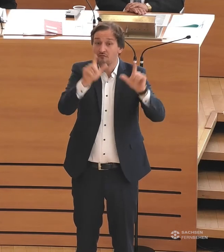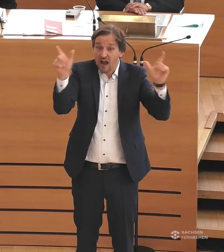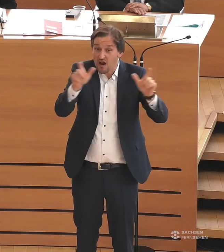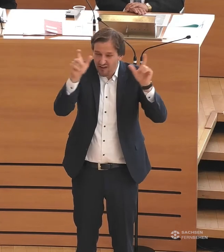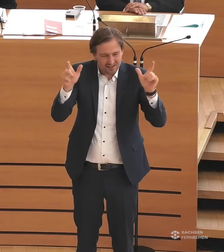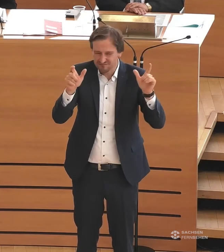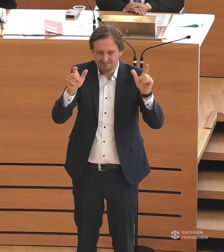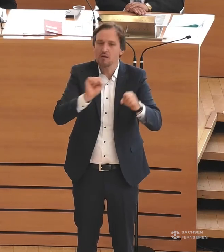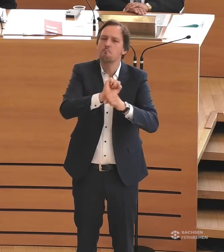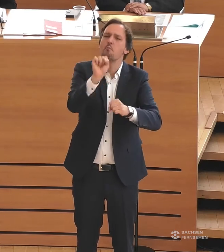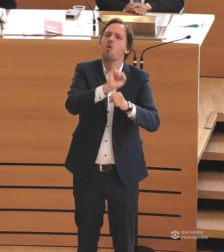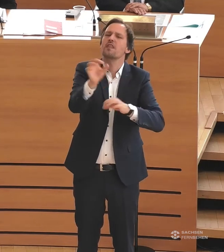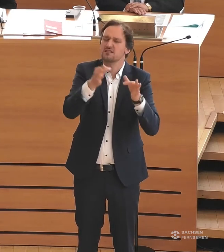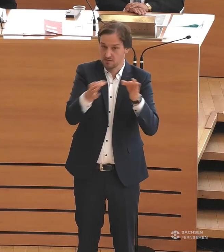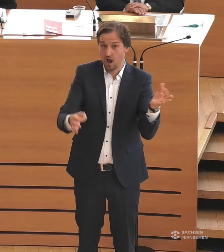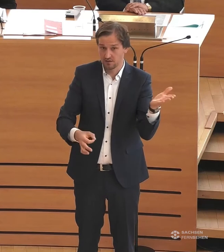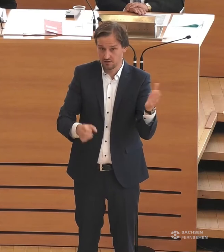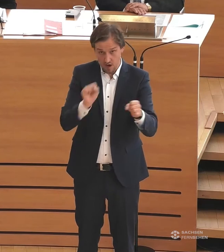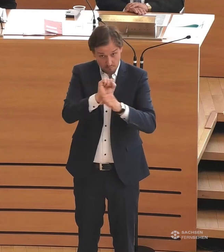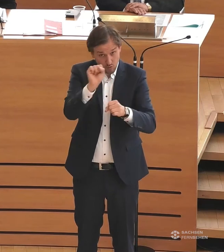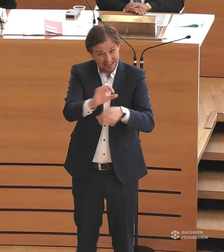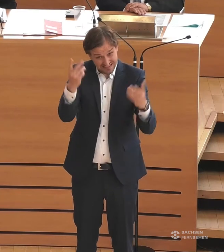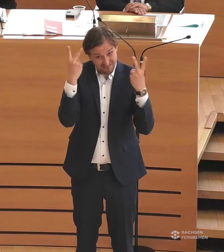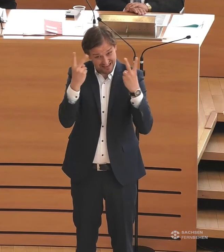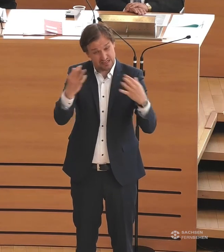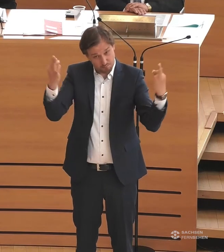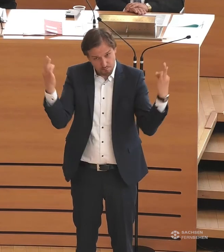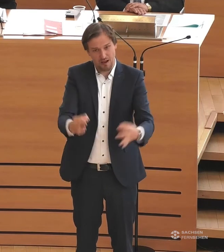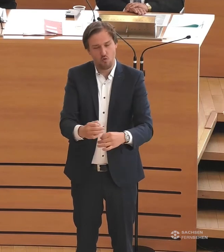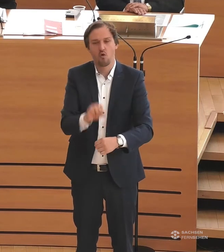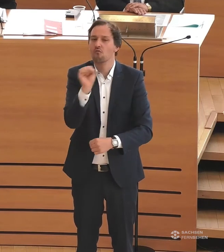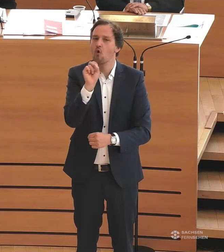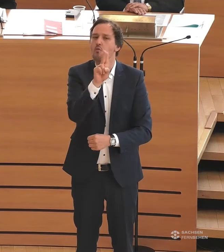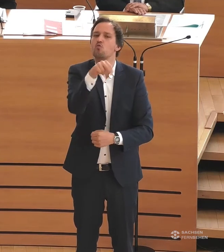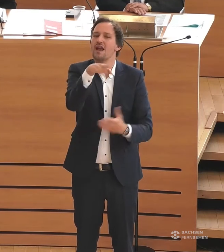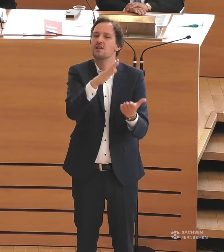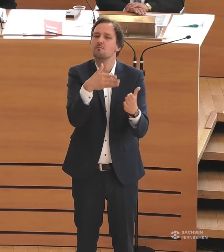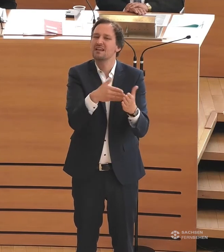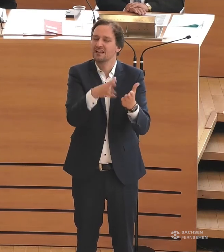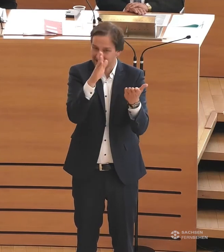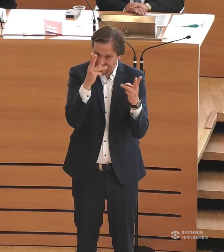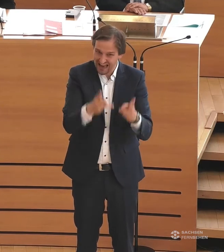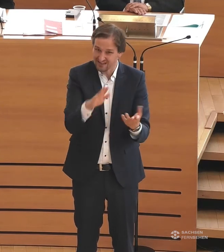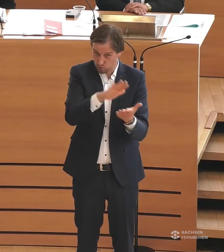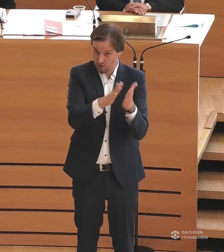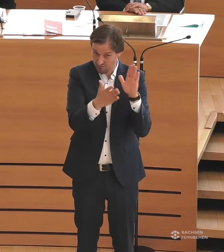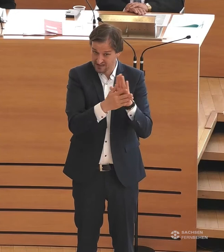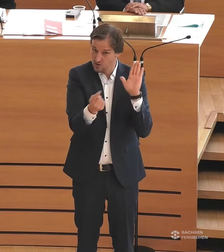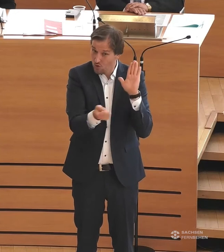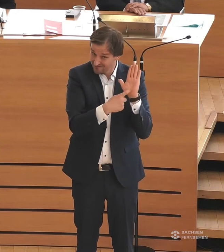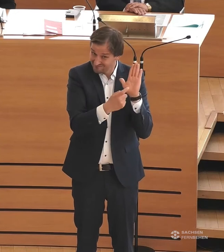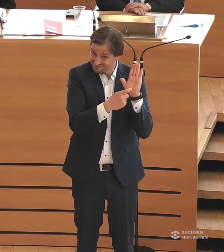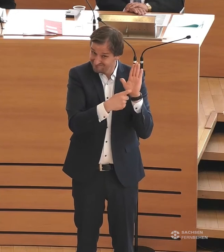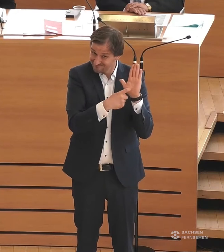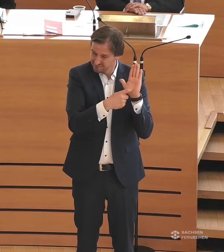Protesttag. Und Protest ist bitter notwendig. Denn die UN-Behindertenrechtskonvention, die ich eben schon erwähnt habe, die ist ja